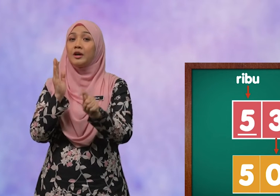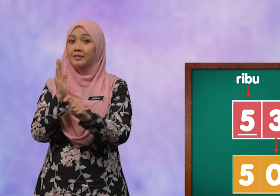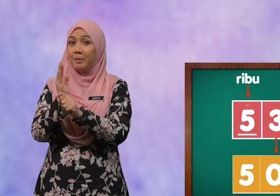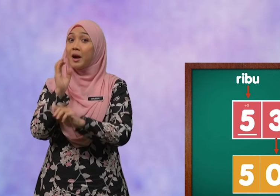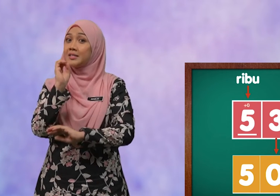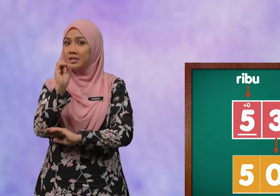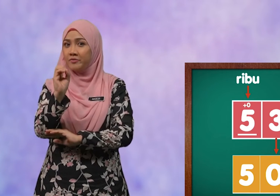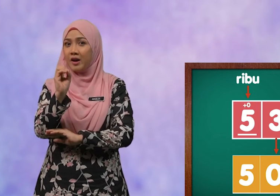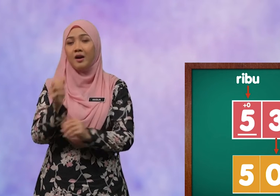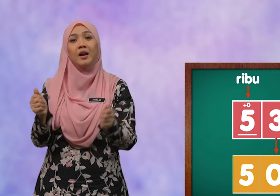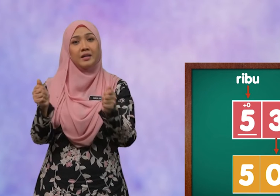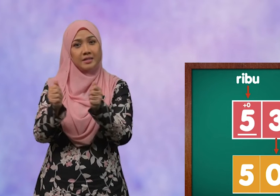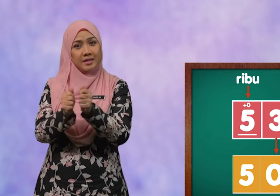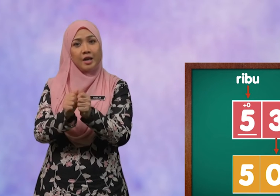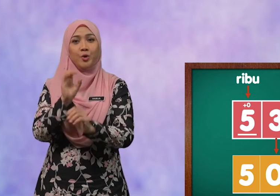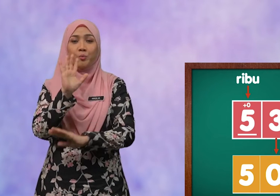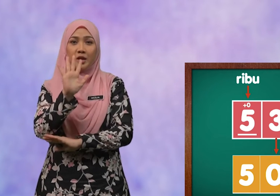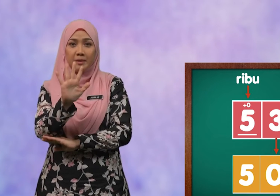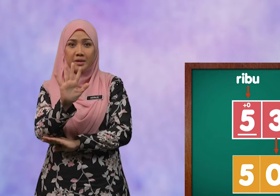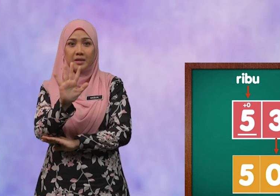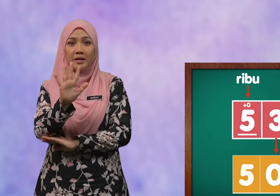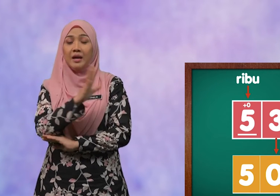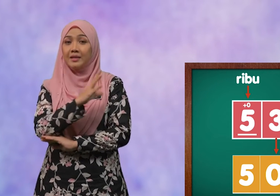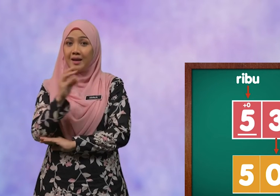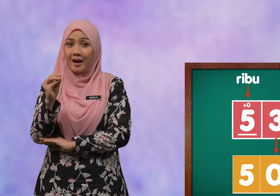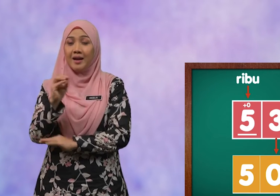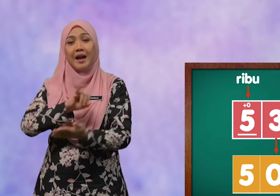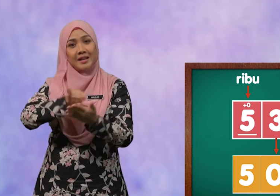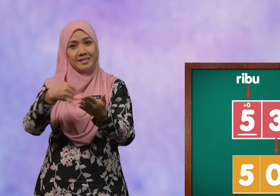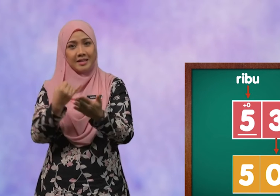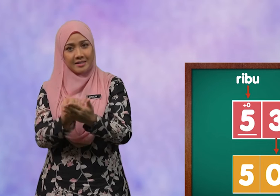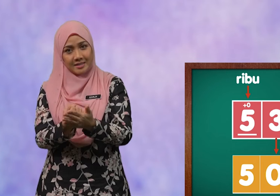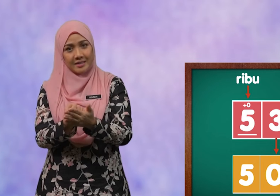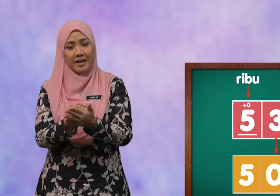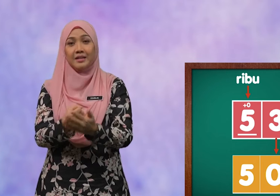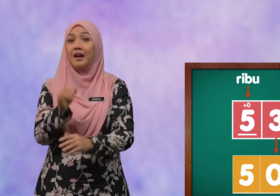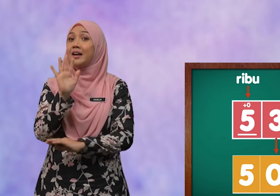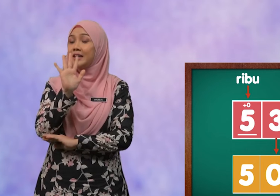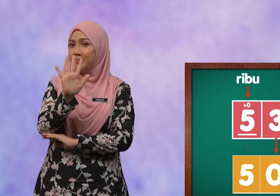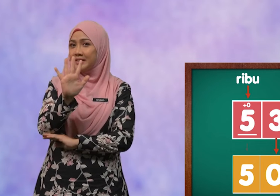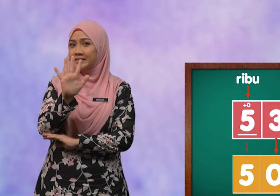tambah sifar dengan nombor lima dan hasilnya adalah lima.